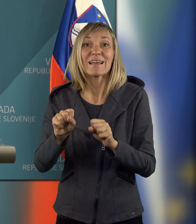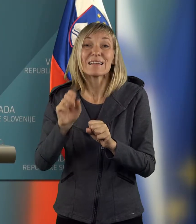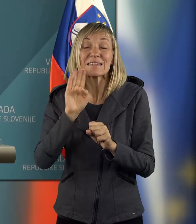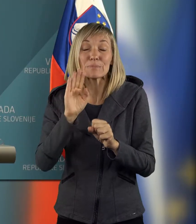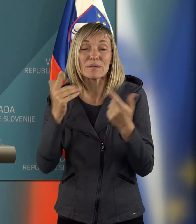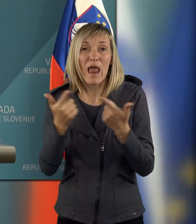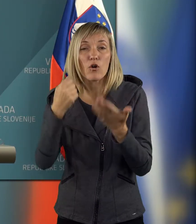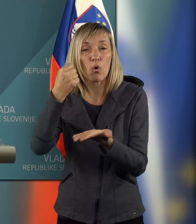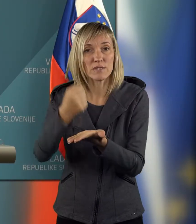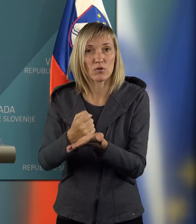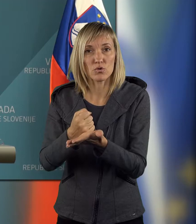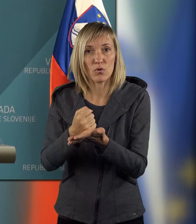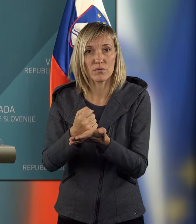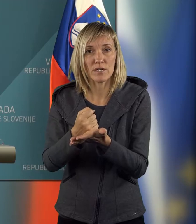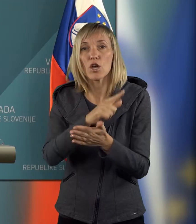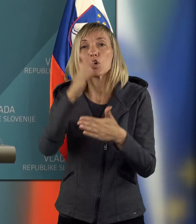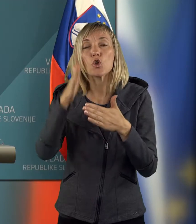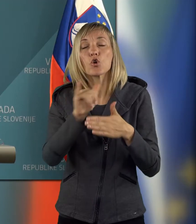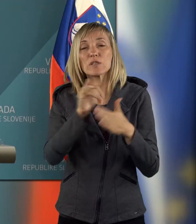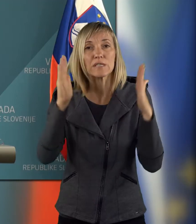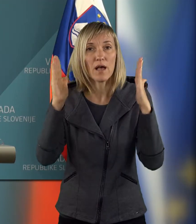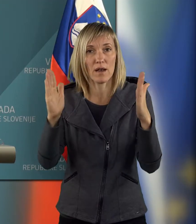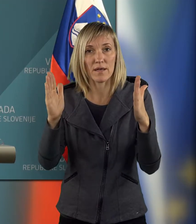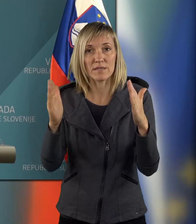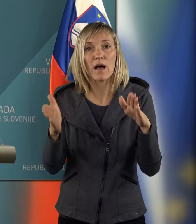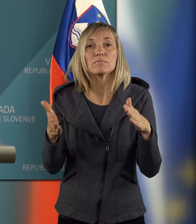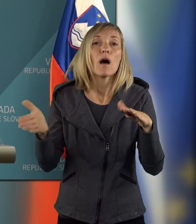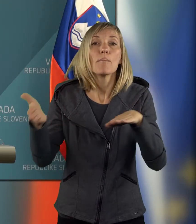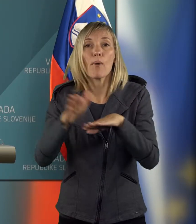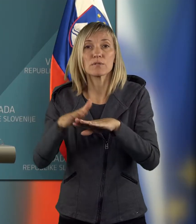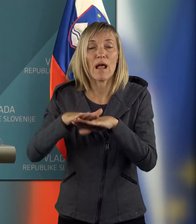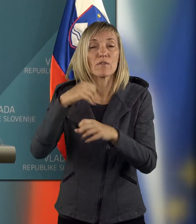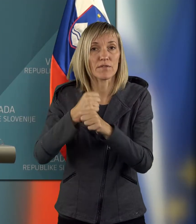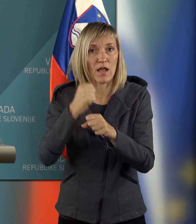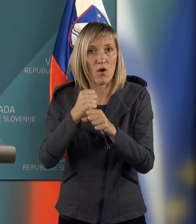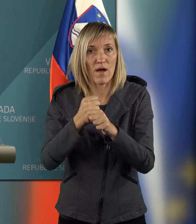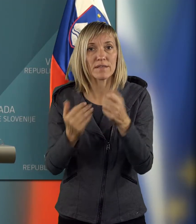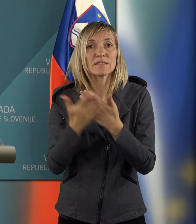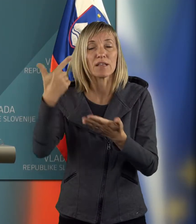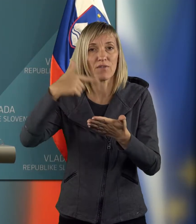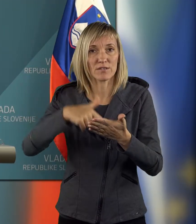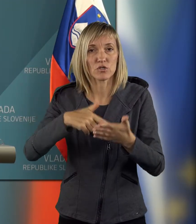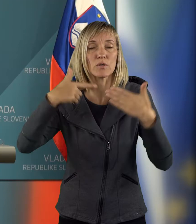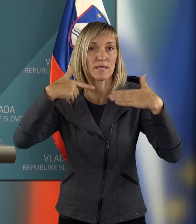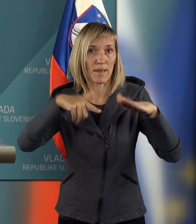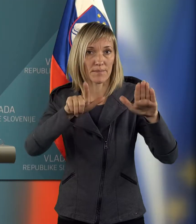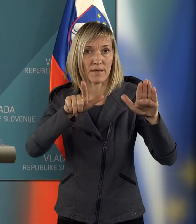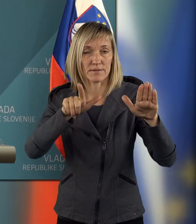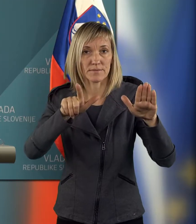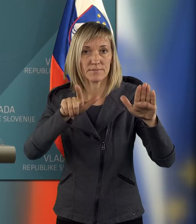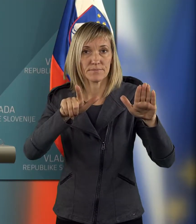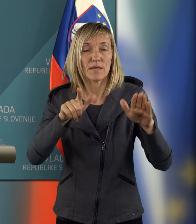zagotovili vsaj do konca leta izravnano poslovanje za leto 2017.